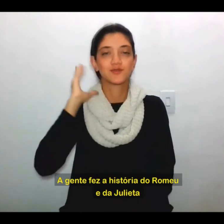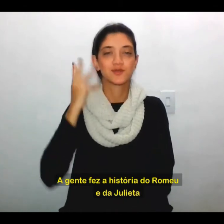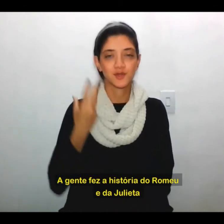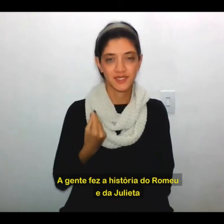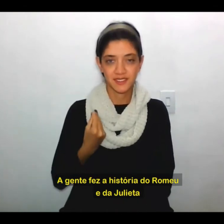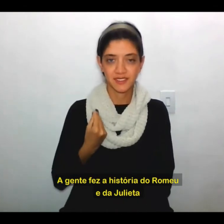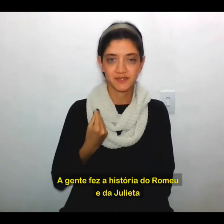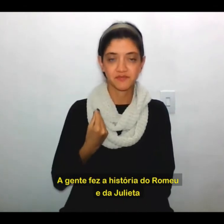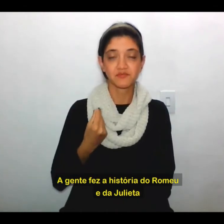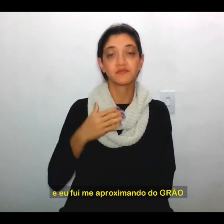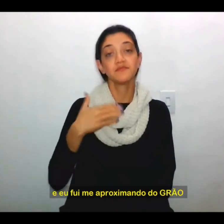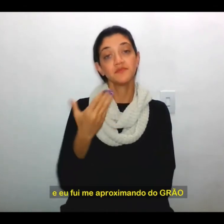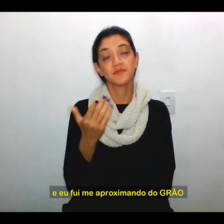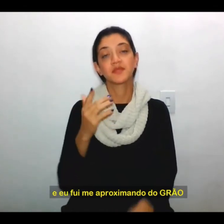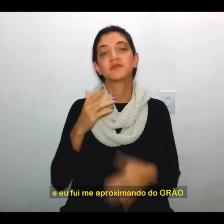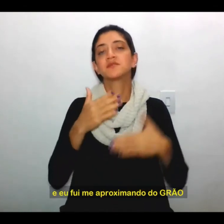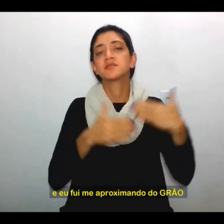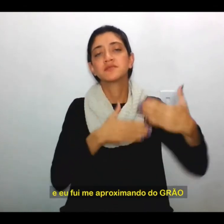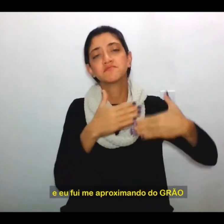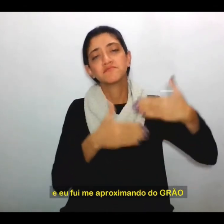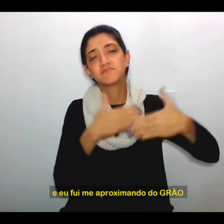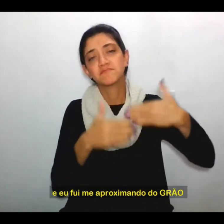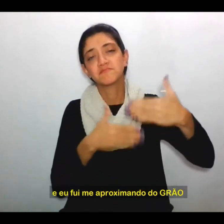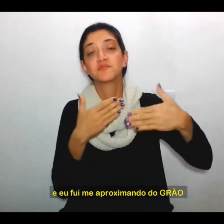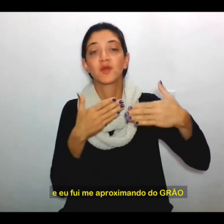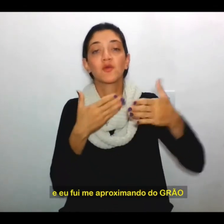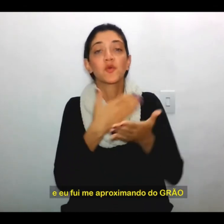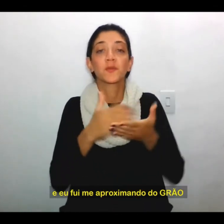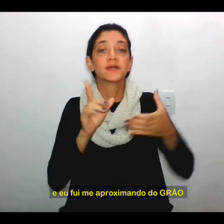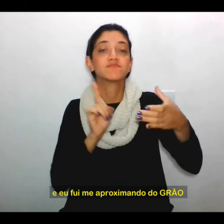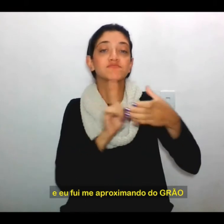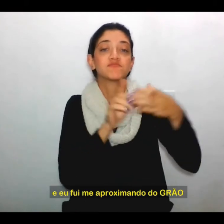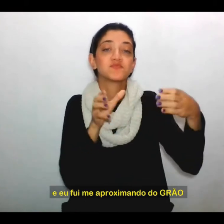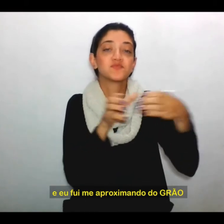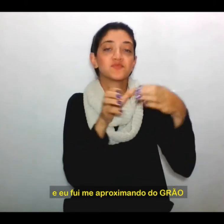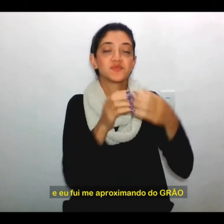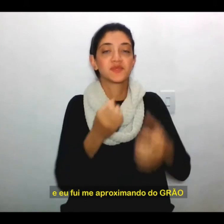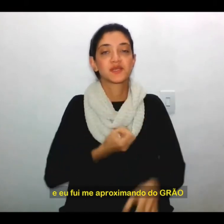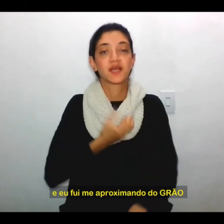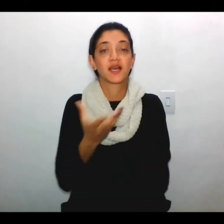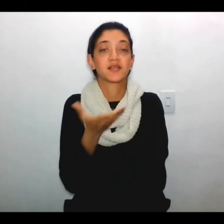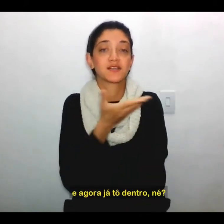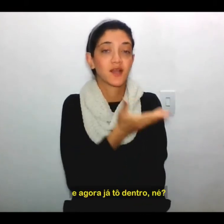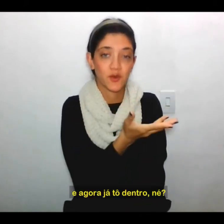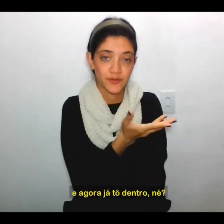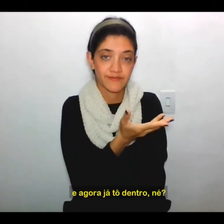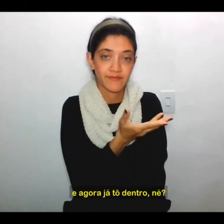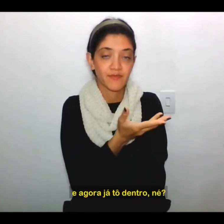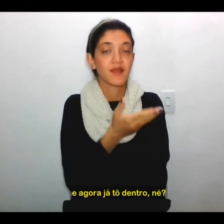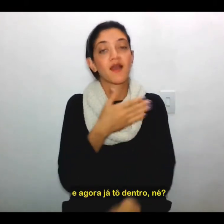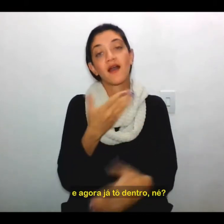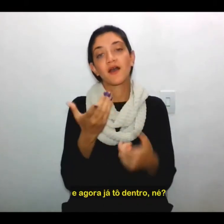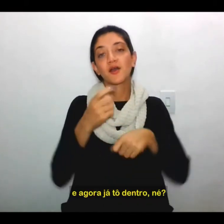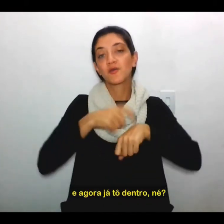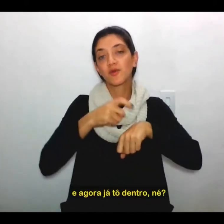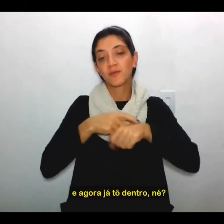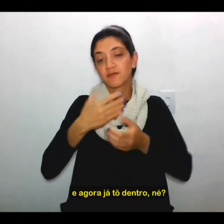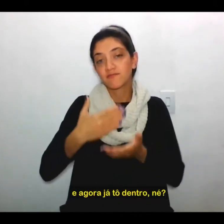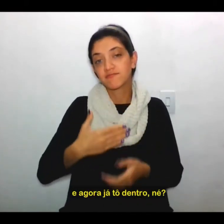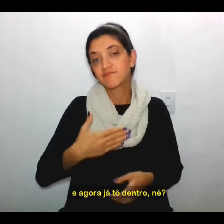Julieta. E eu fui me aproximando do grão. E agora, já